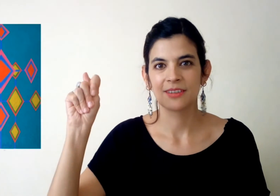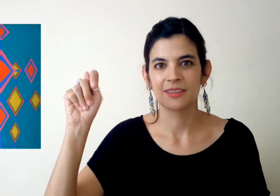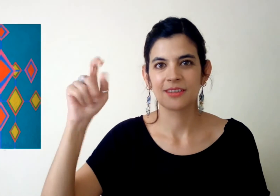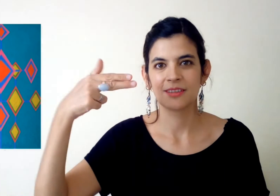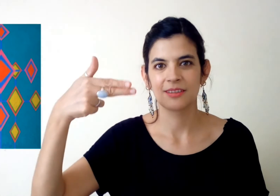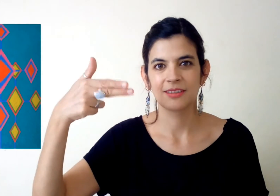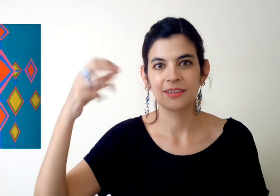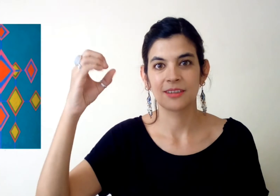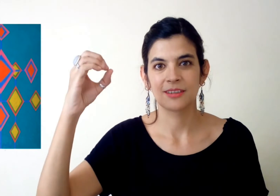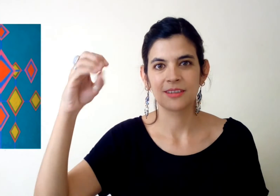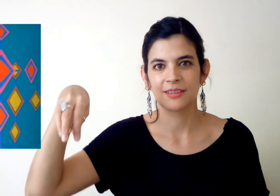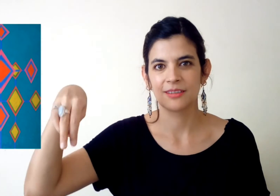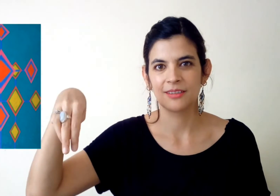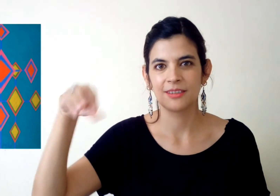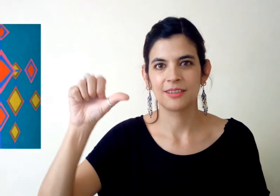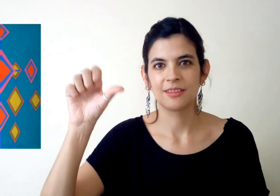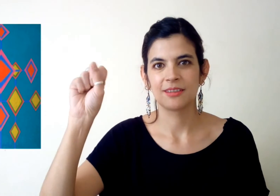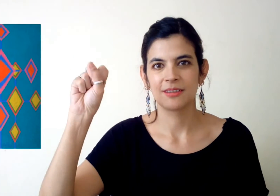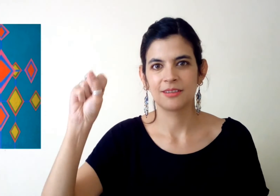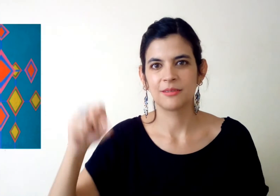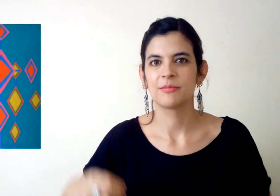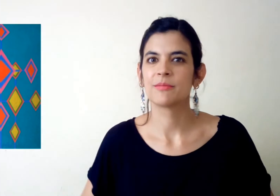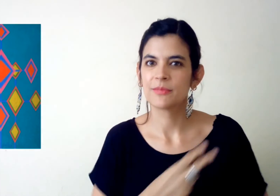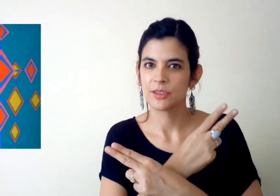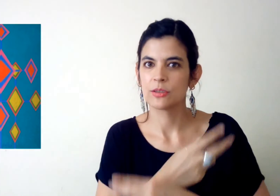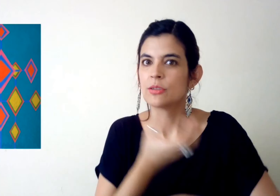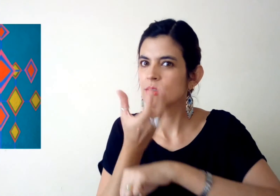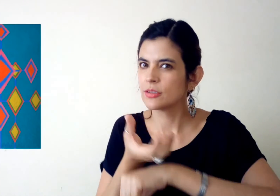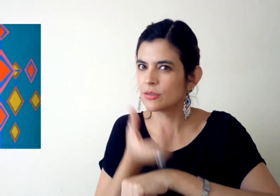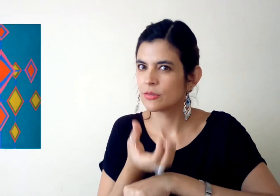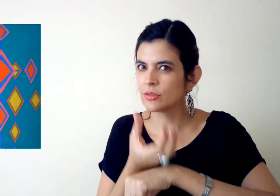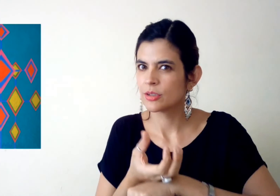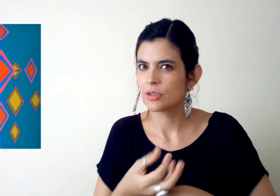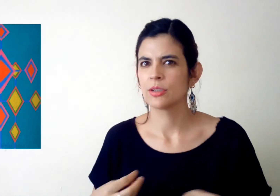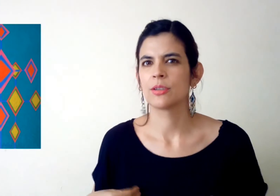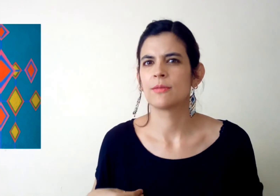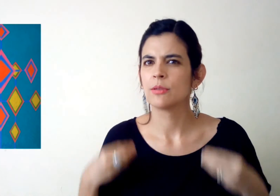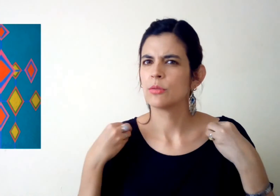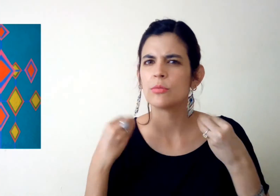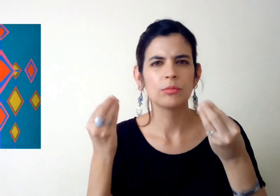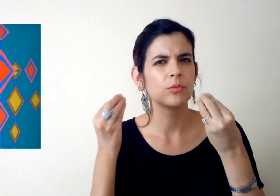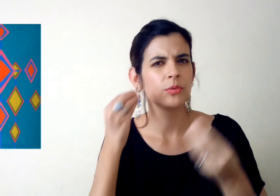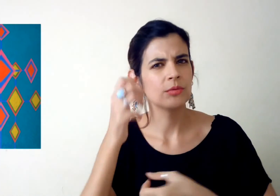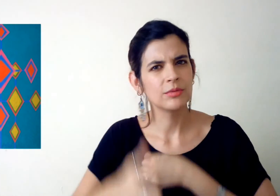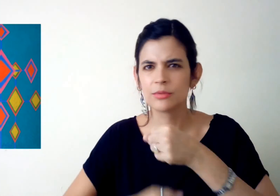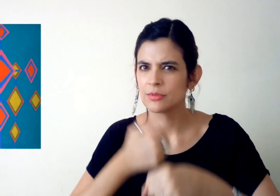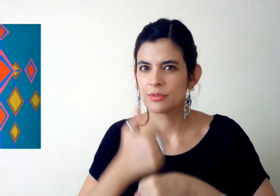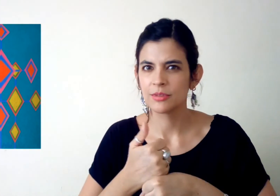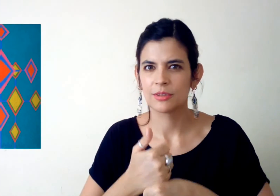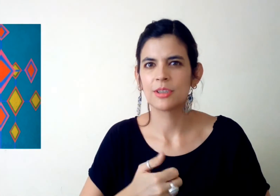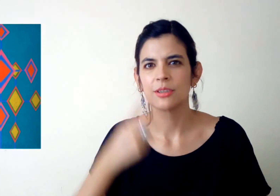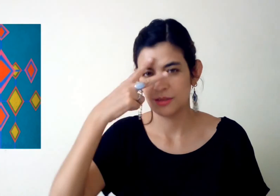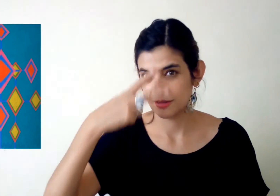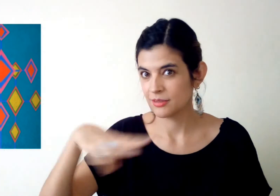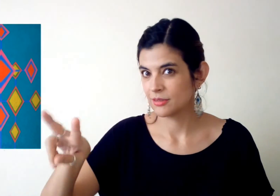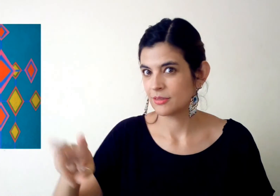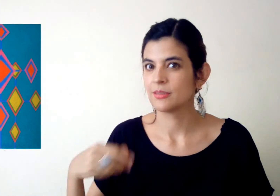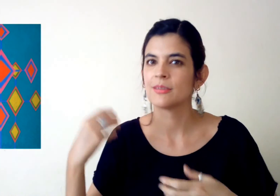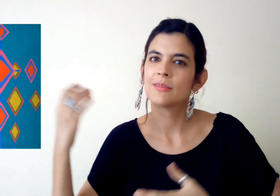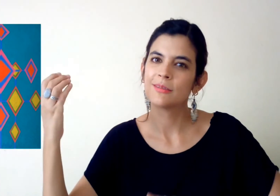Thomas nació en Estados Unidos viviendo por muchos años en Tlaquepaque, Jalisco, México. Fue maestro en la Escuela de Artes Plásticas